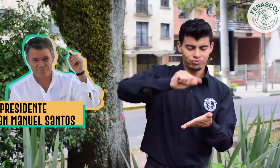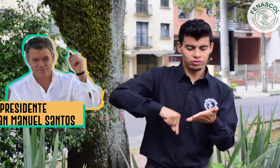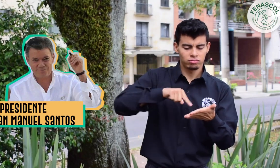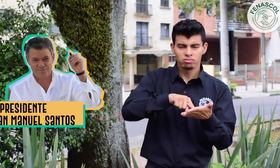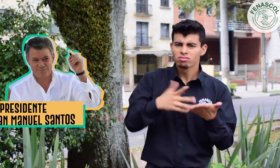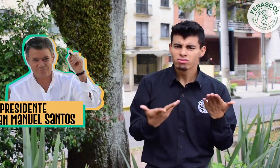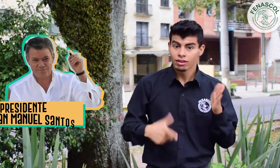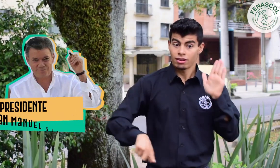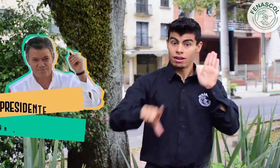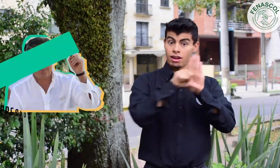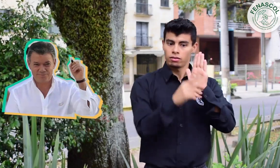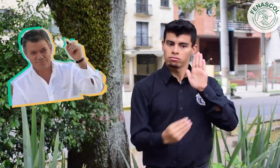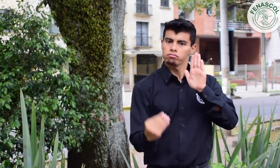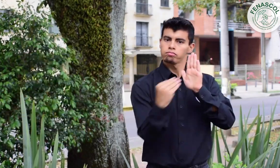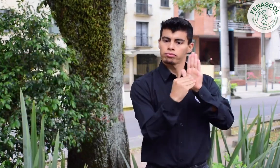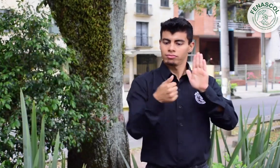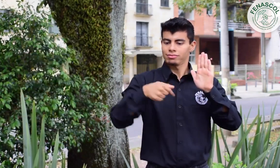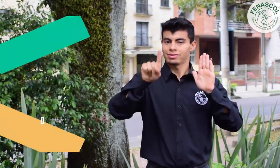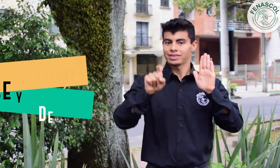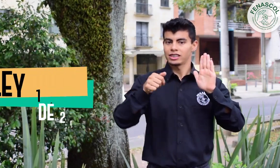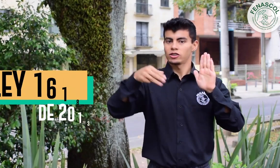Ley Estatutaria 16-18.